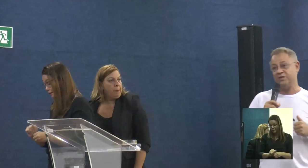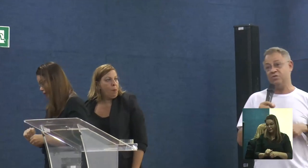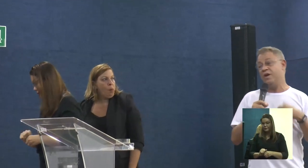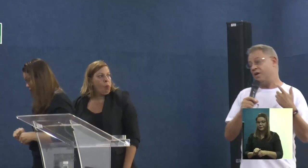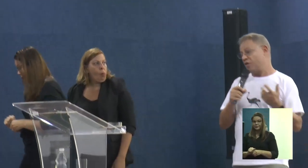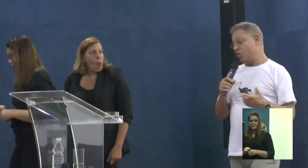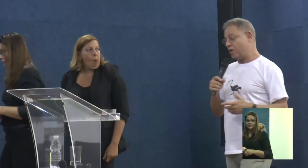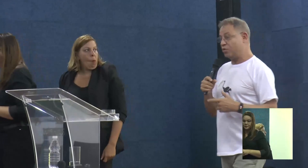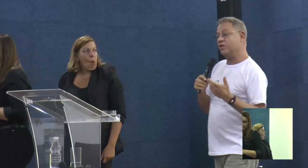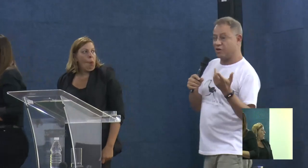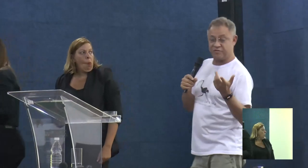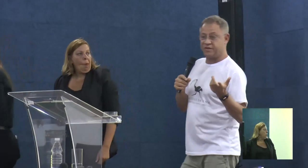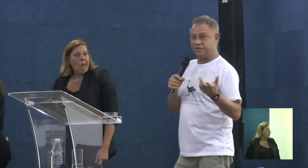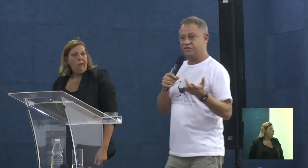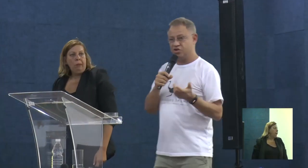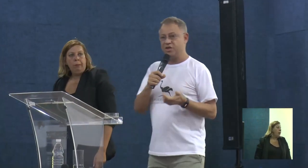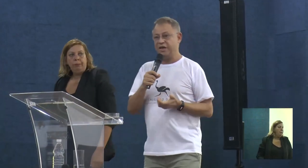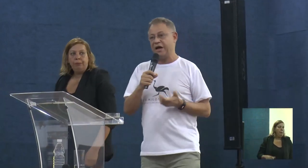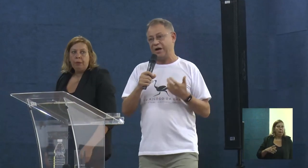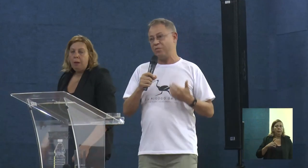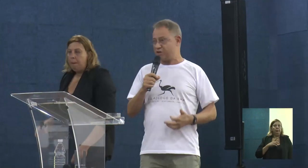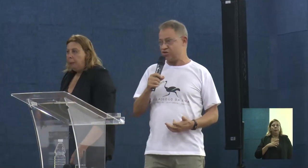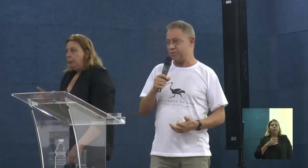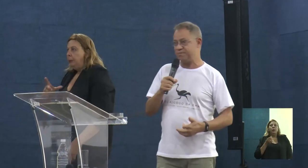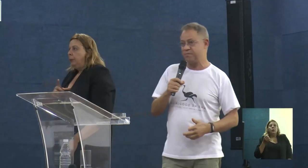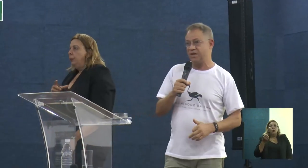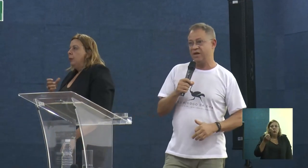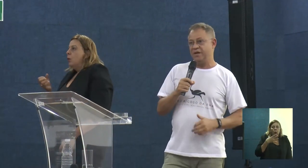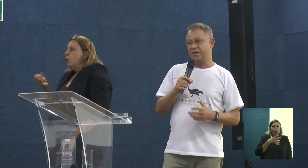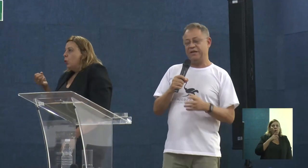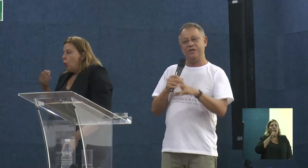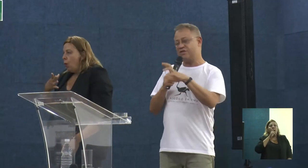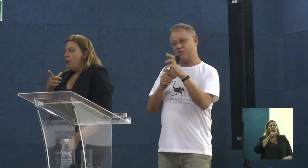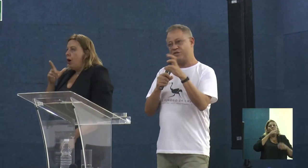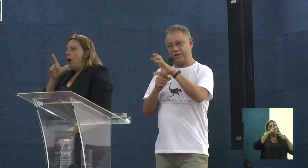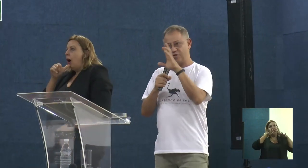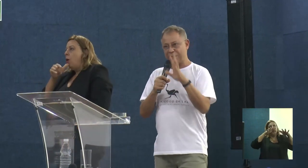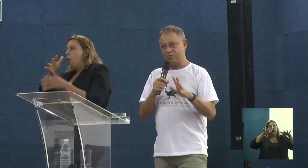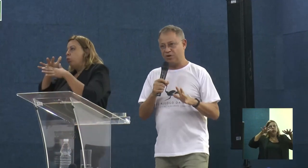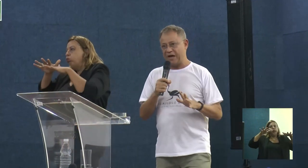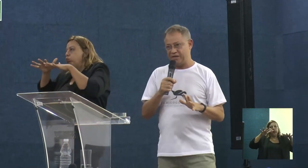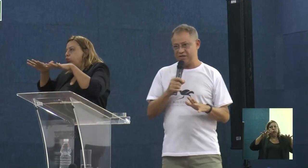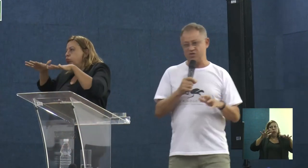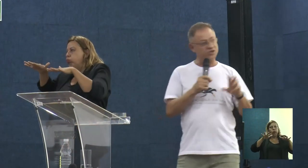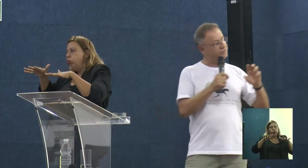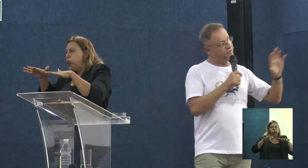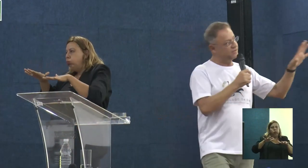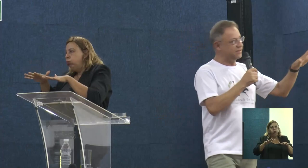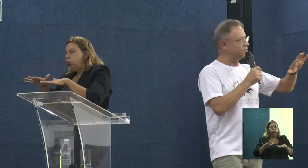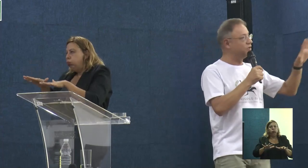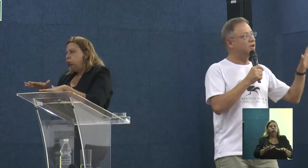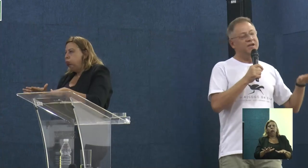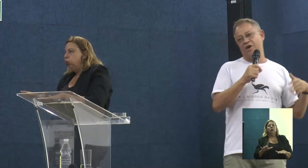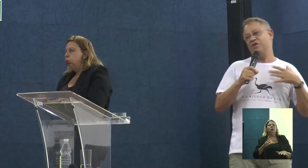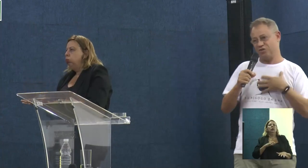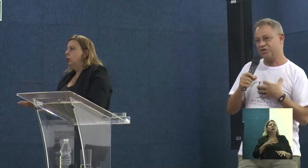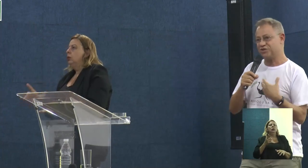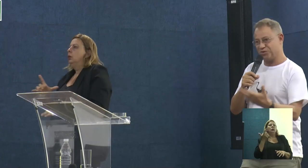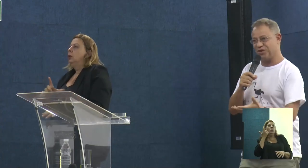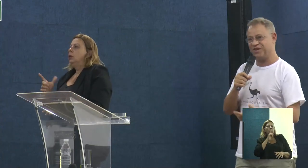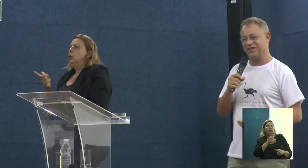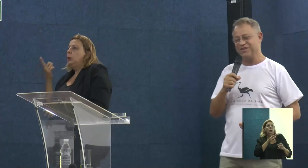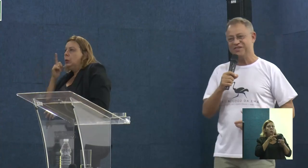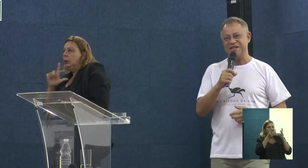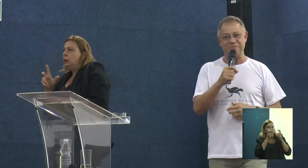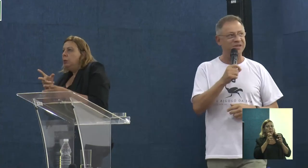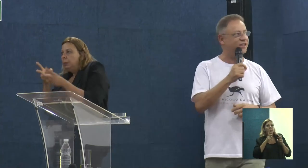A Ema está voltando com a boa nova, de que a água baixou. Então, eles conseguiram capturar isso, acho que fizeram, e